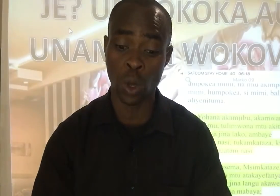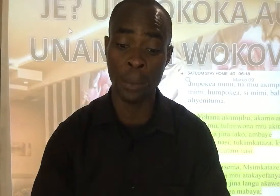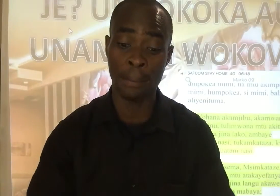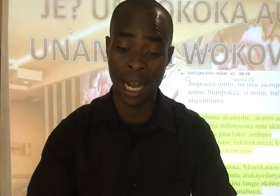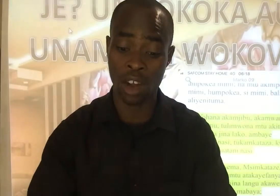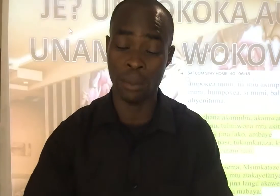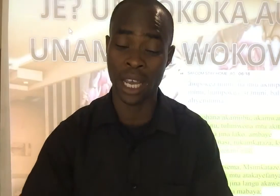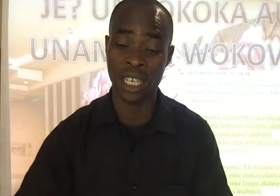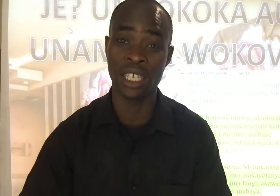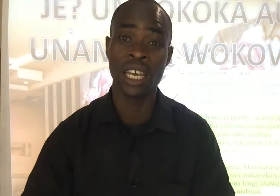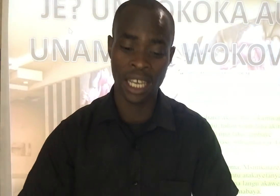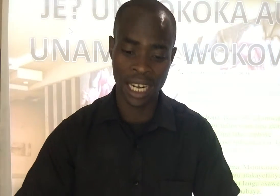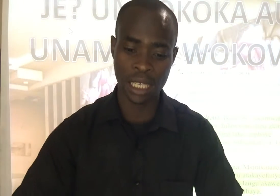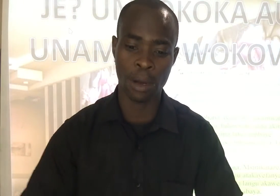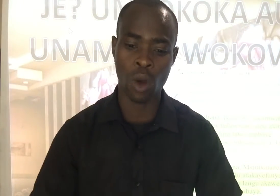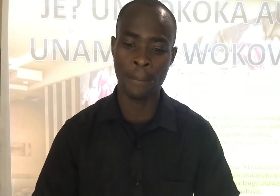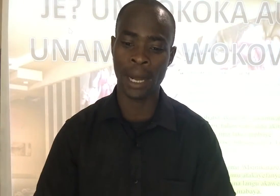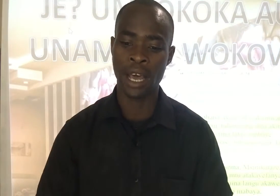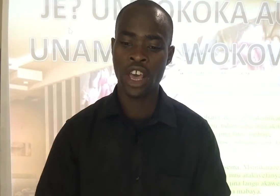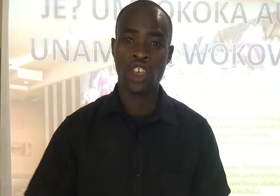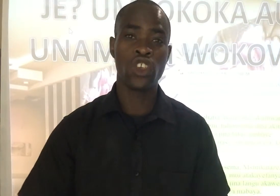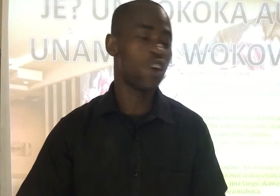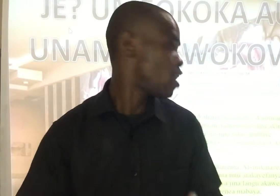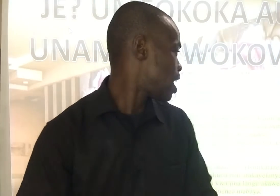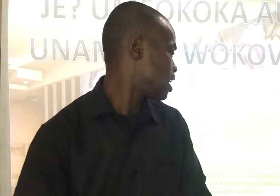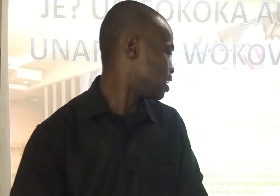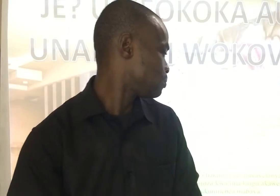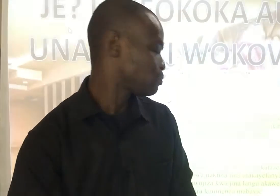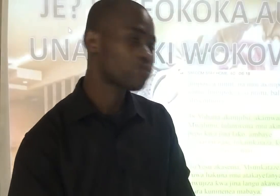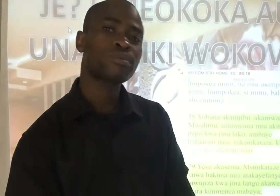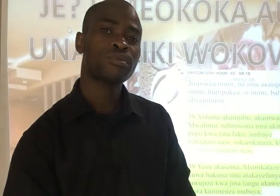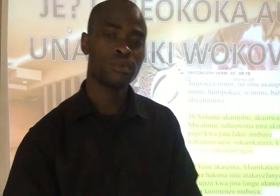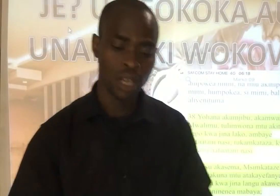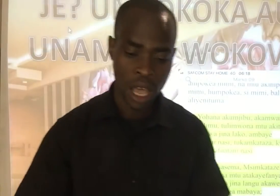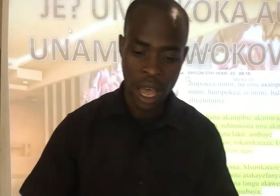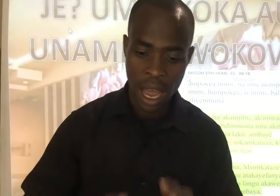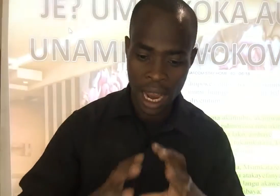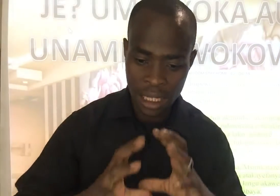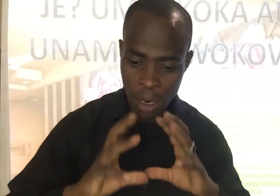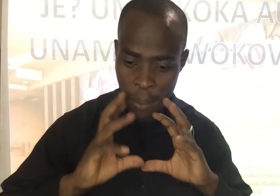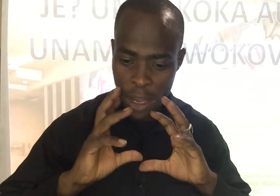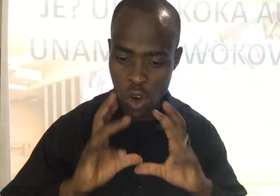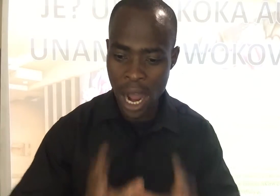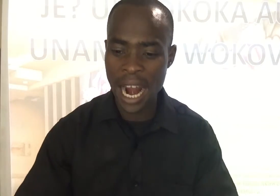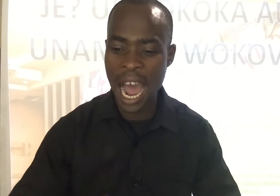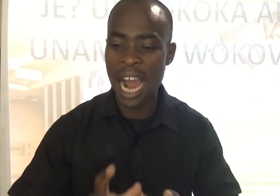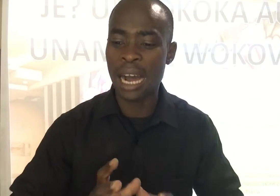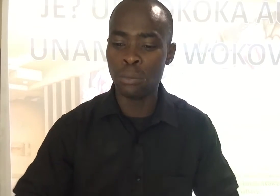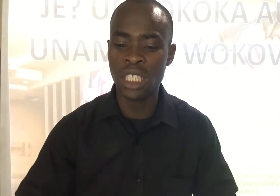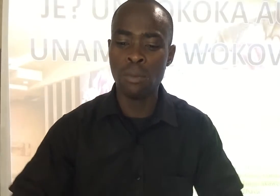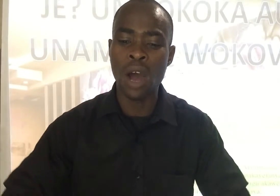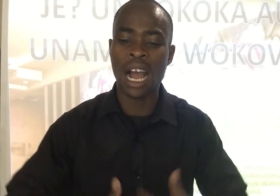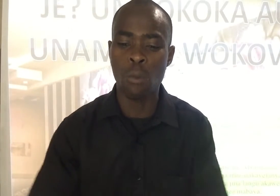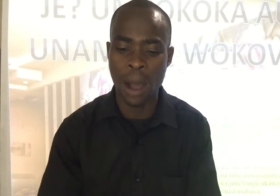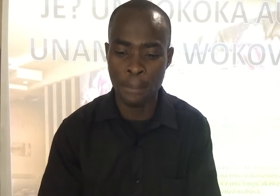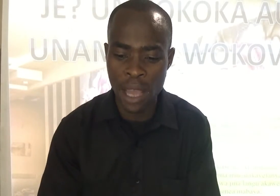tusome mbaka rubaini Inasema kwamba Johana Ikasema kwamba, Johana haka mjibu, haka muambia,